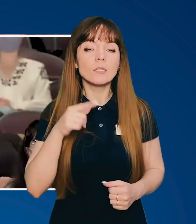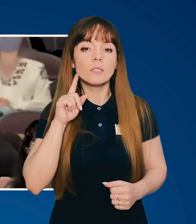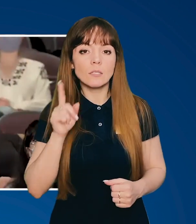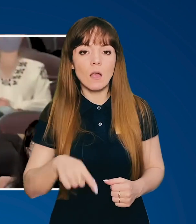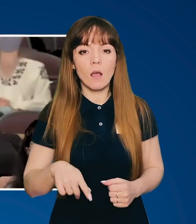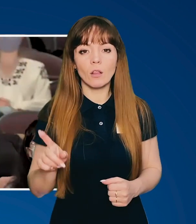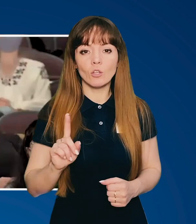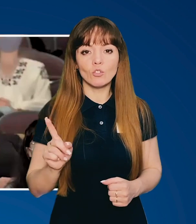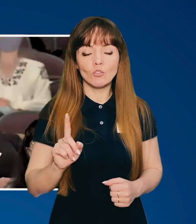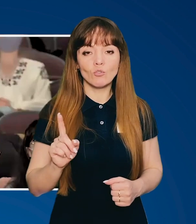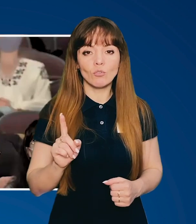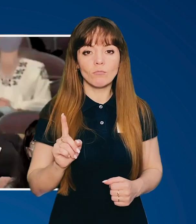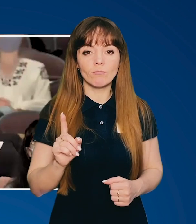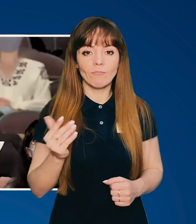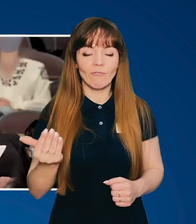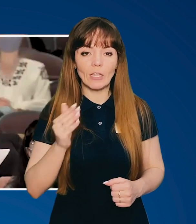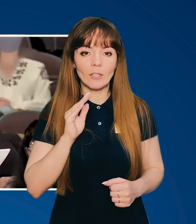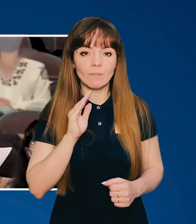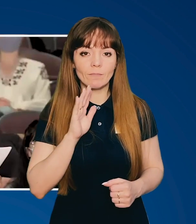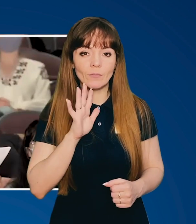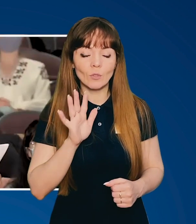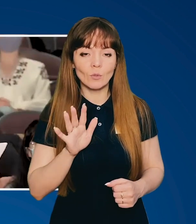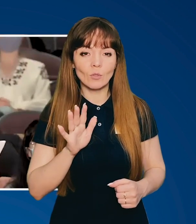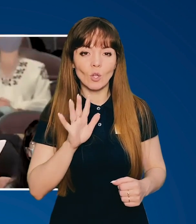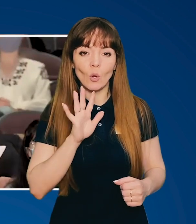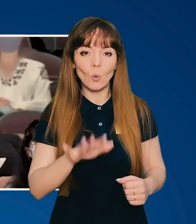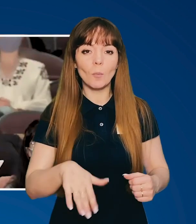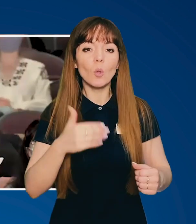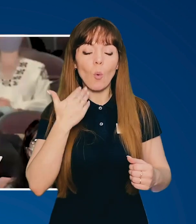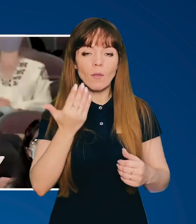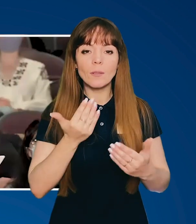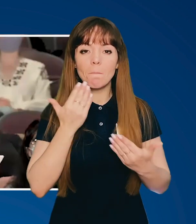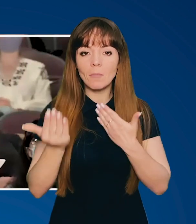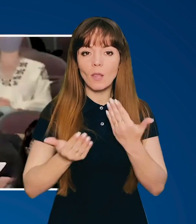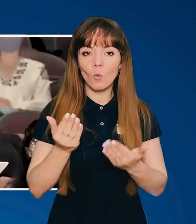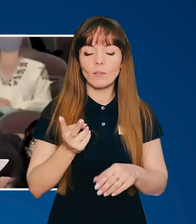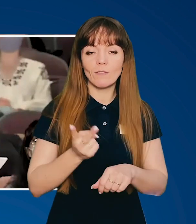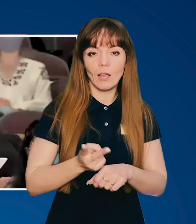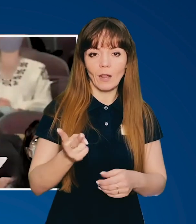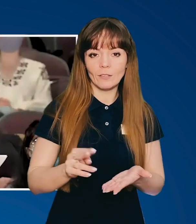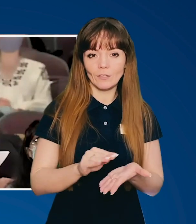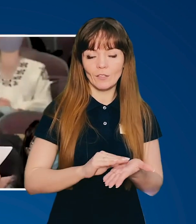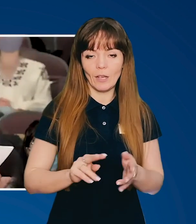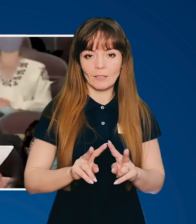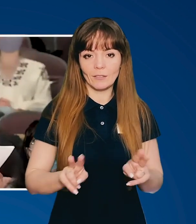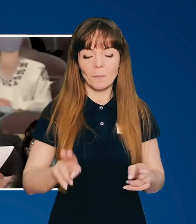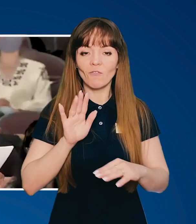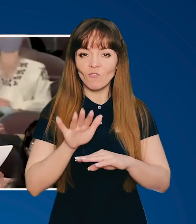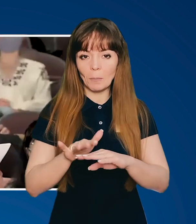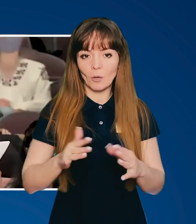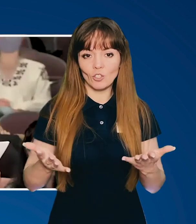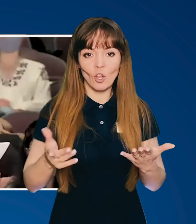Я знала, що в мене любите, коли два рази питають те ж саме. Вибачте, якщо ви вже чули це запитання.